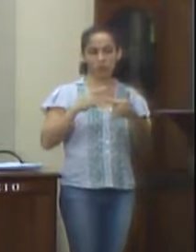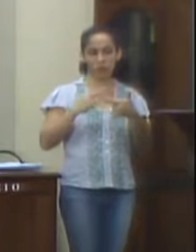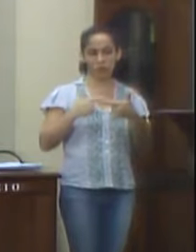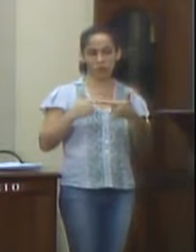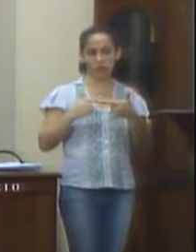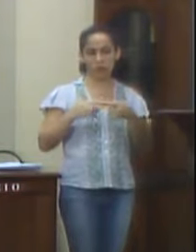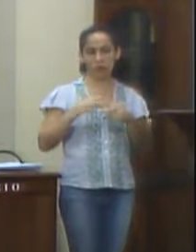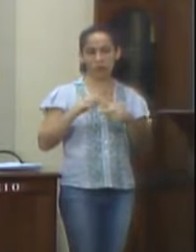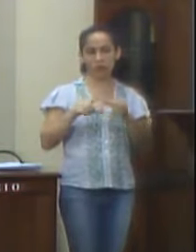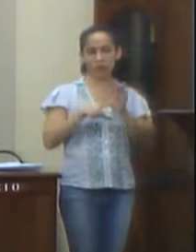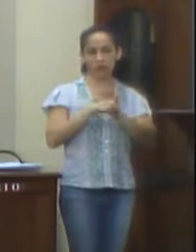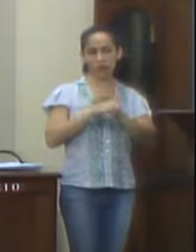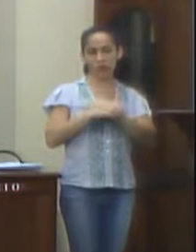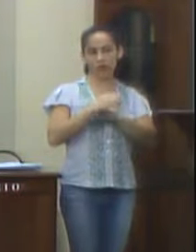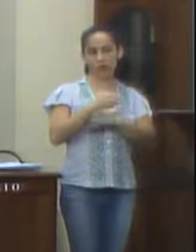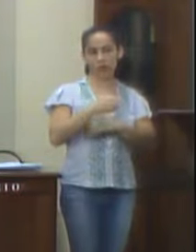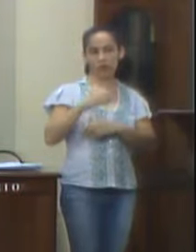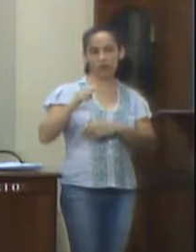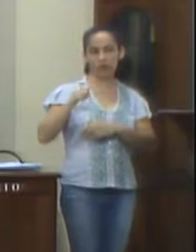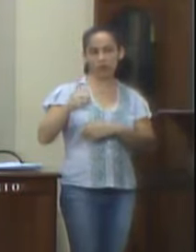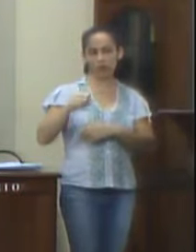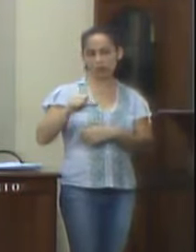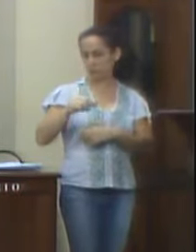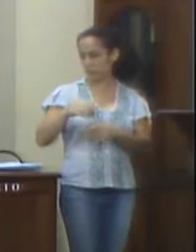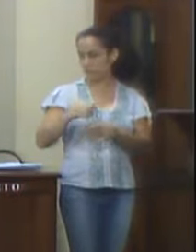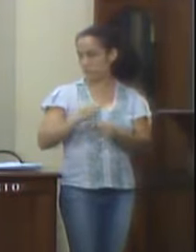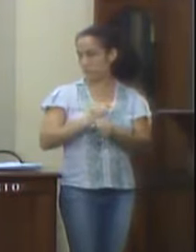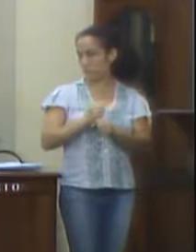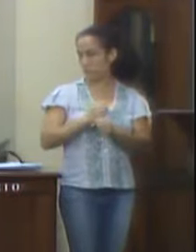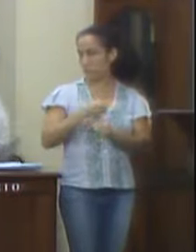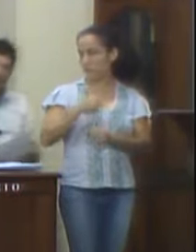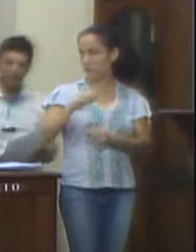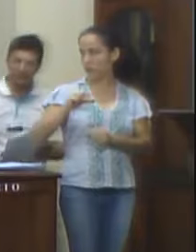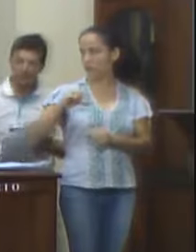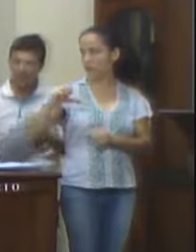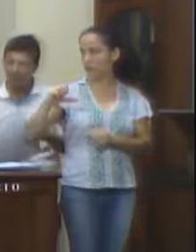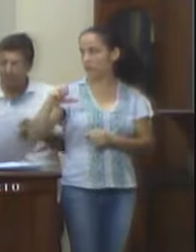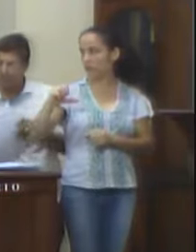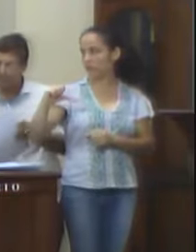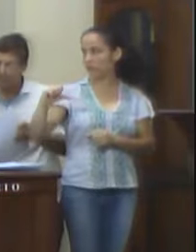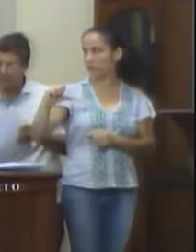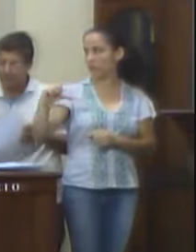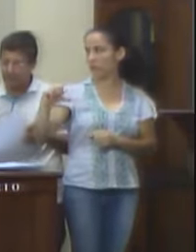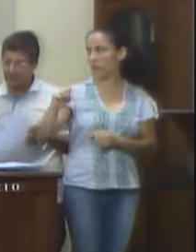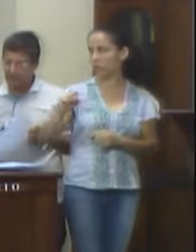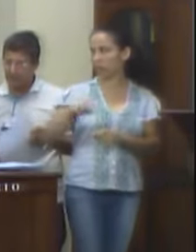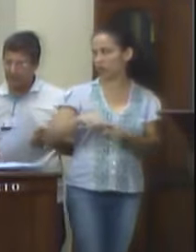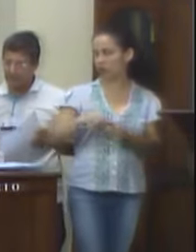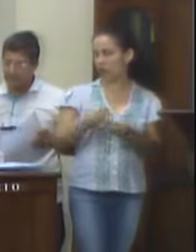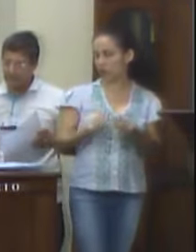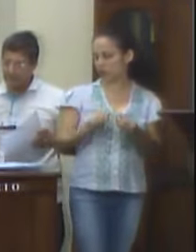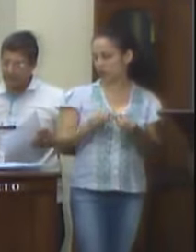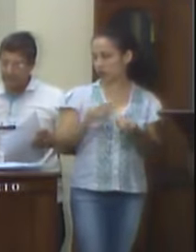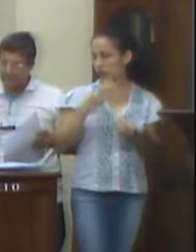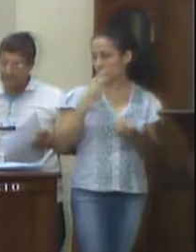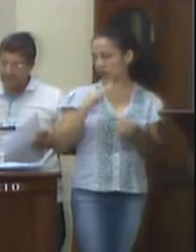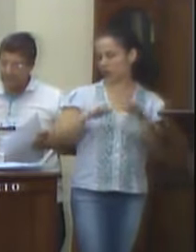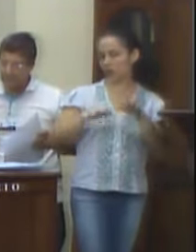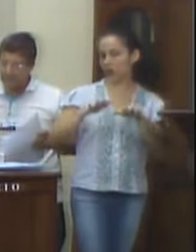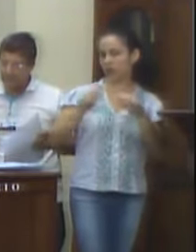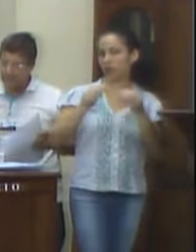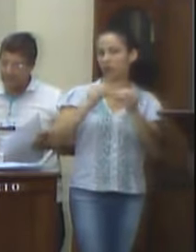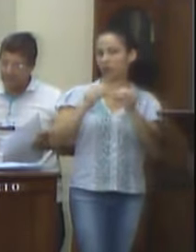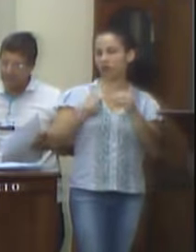Lei Federal nº 9.717, de 1998, fato que poderá comprometer o equilíbrio